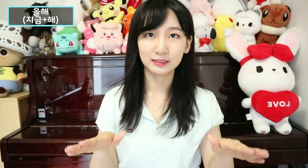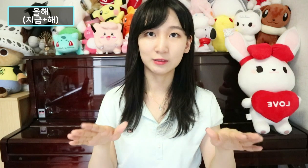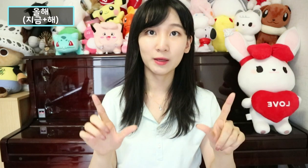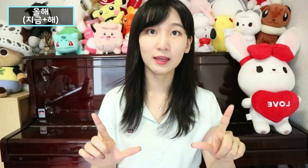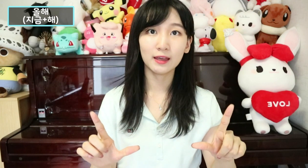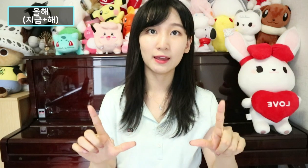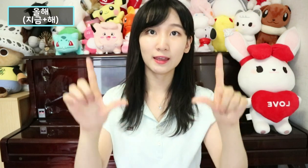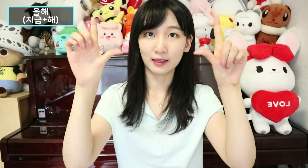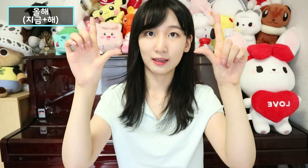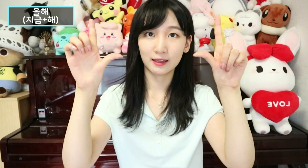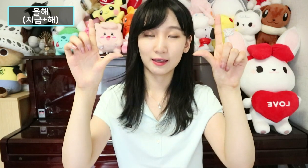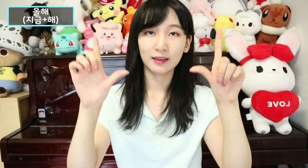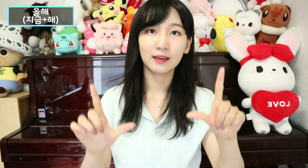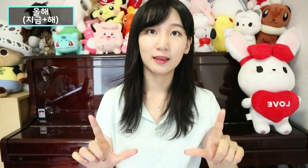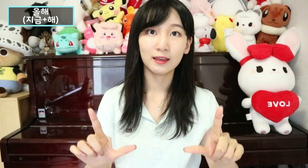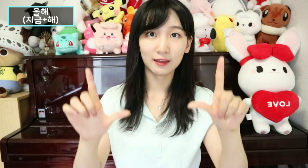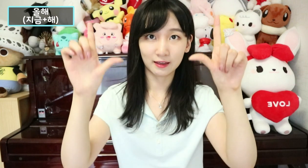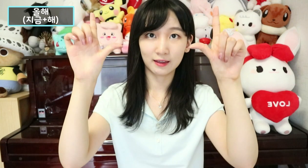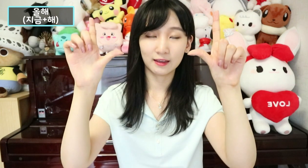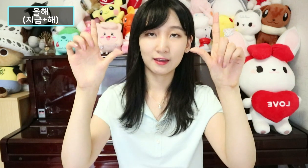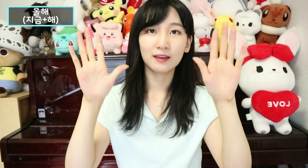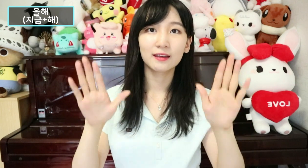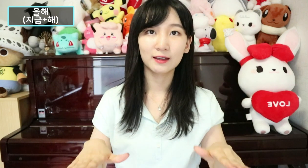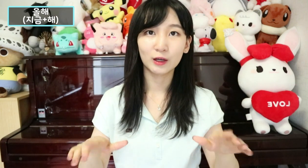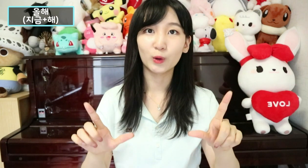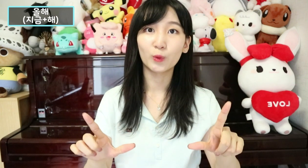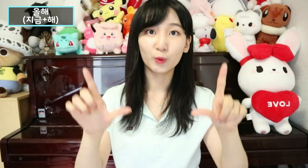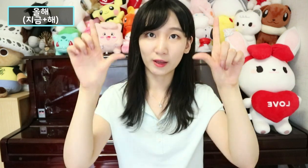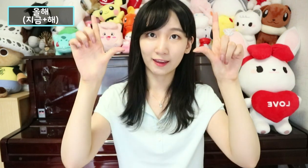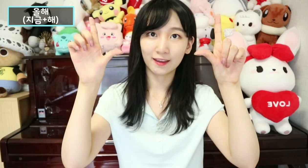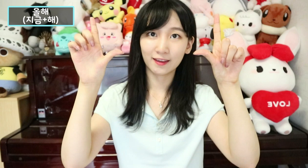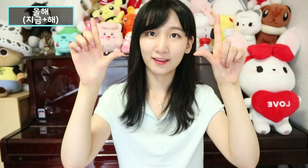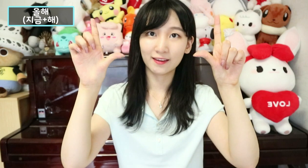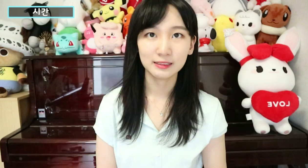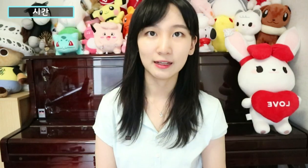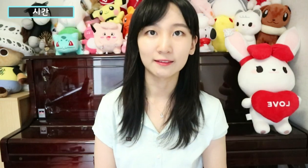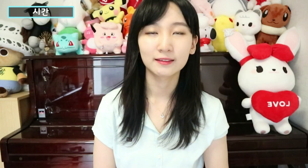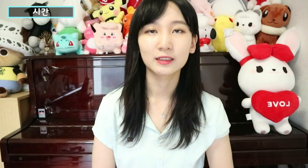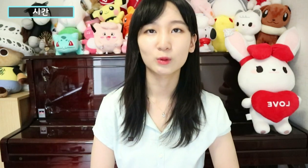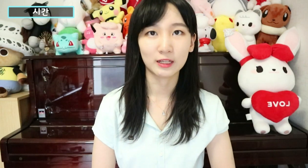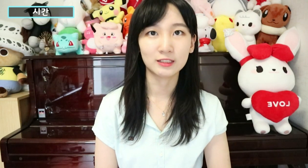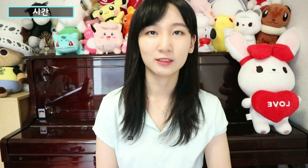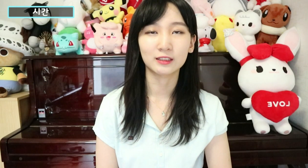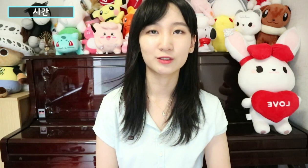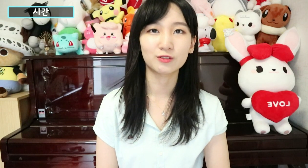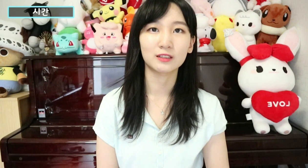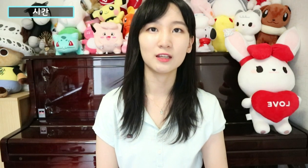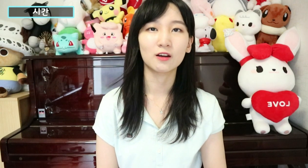지금의 해. 해. 올해. 올해. 시간. 그리고 계절이라는 수화는요.